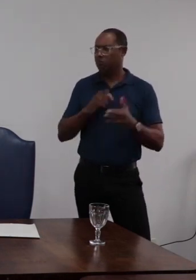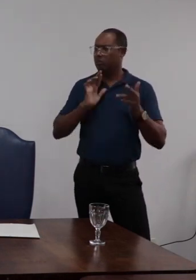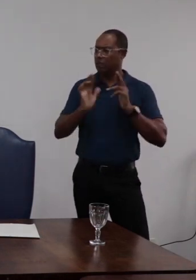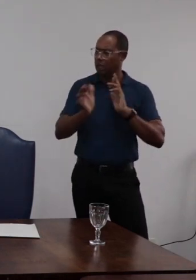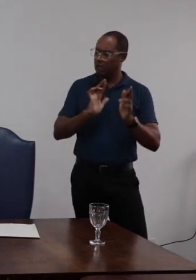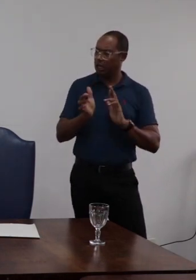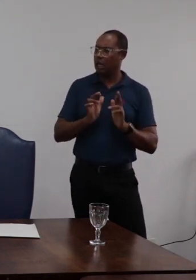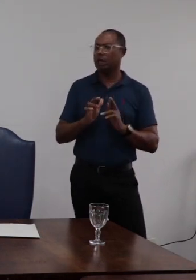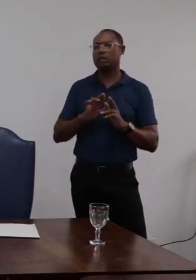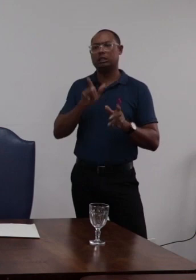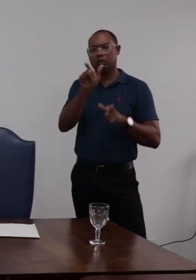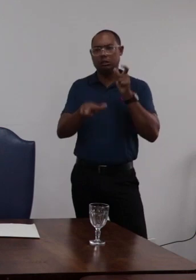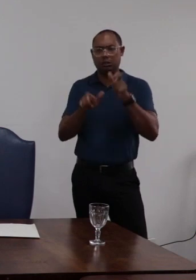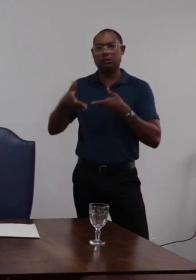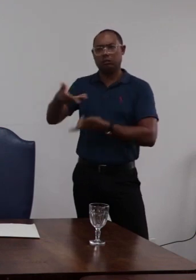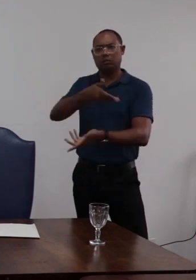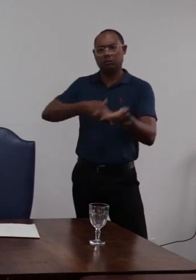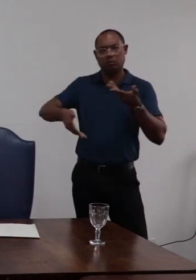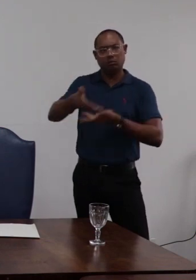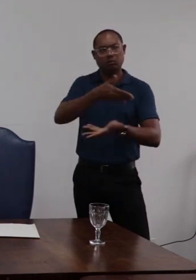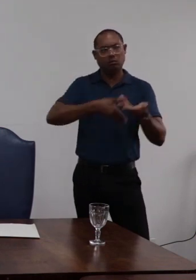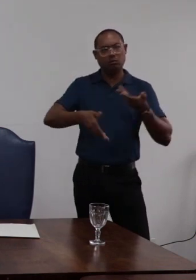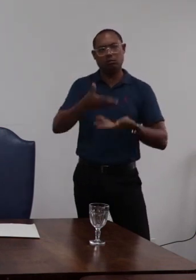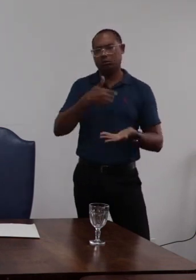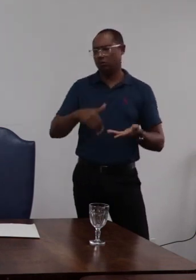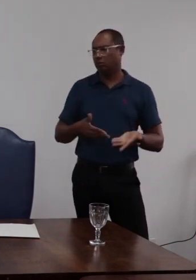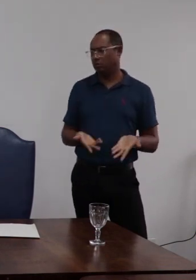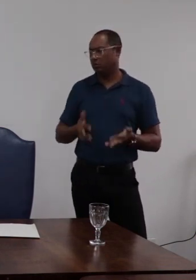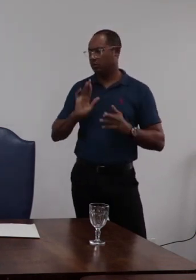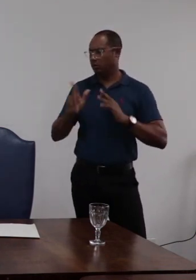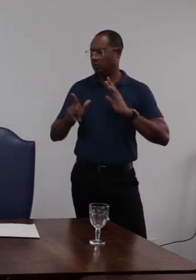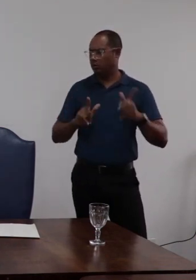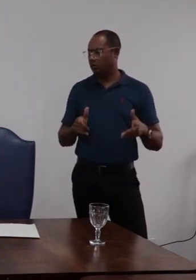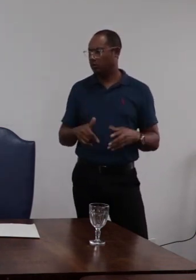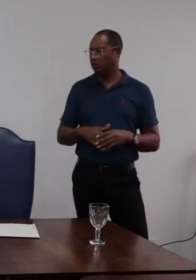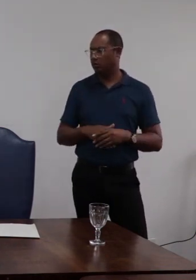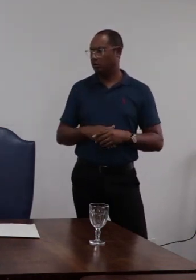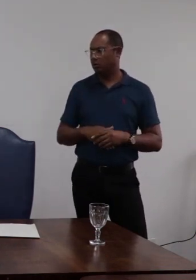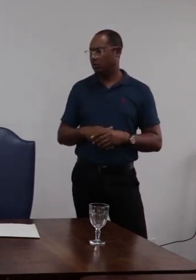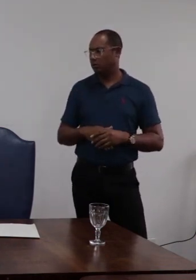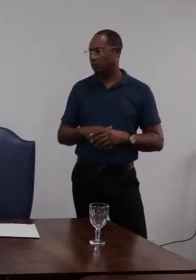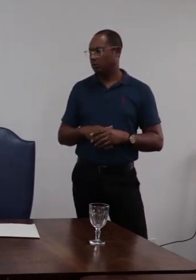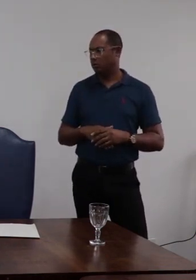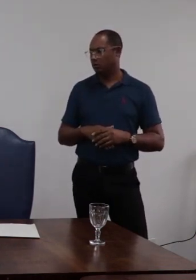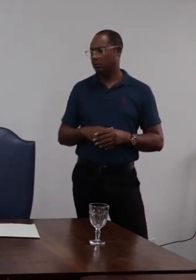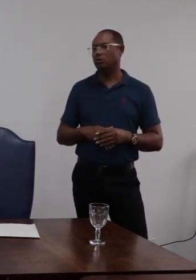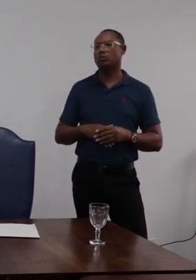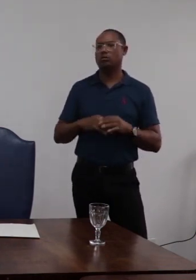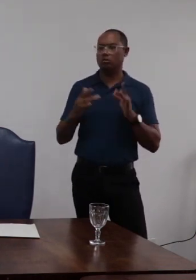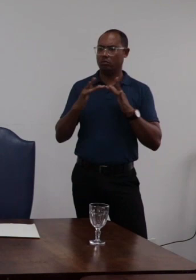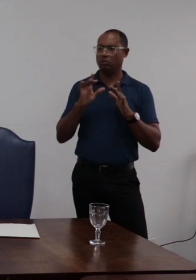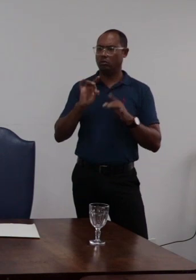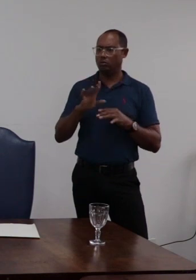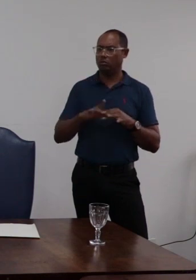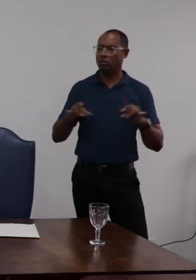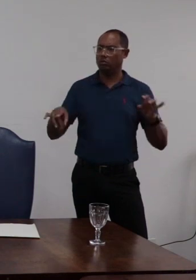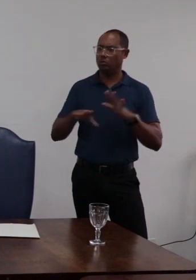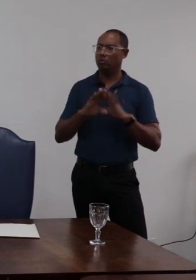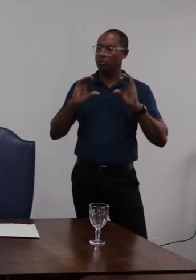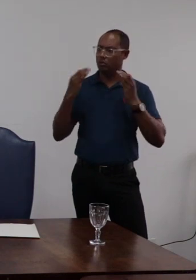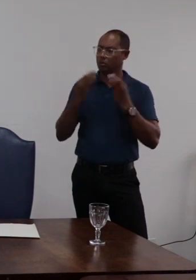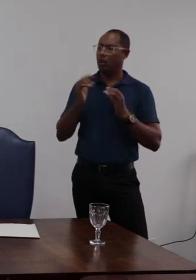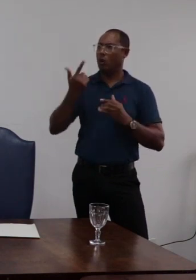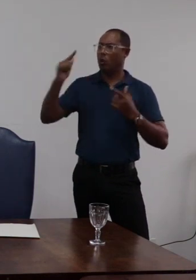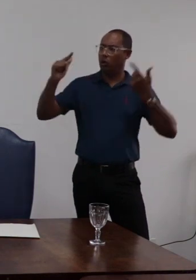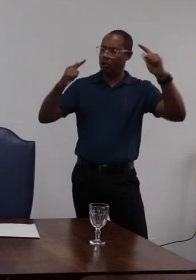relações interpessoais no âmbito dos diferentes setores eu acho que é um elemento que está contado não só nessa comissão